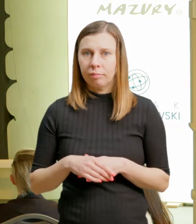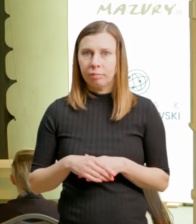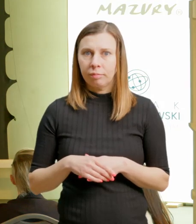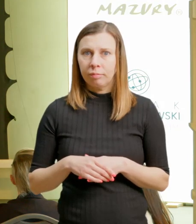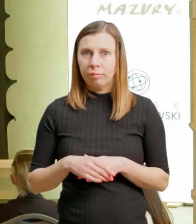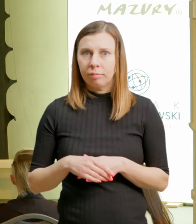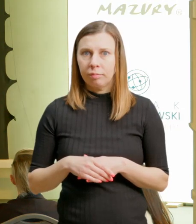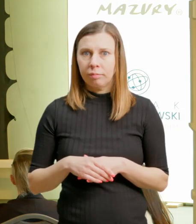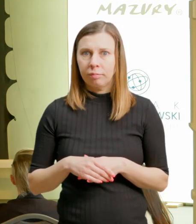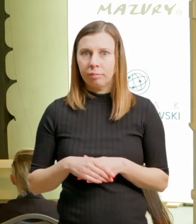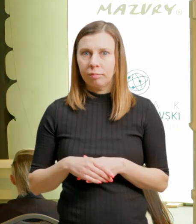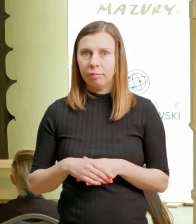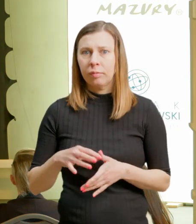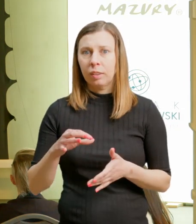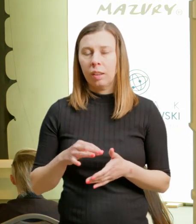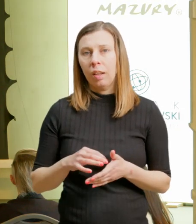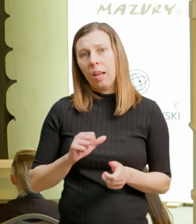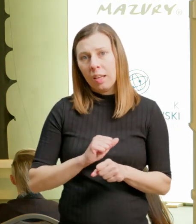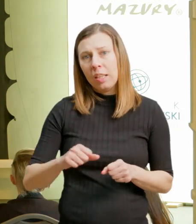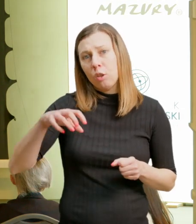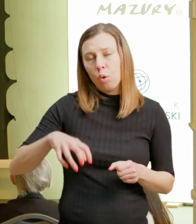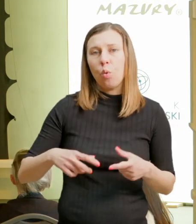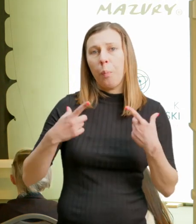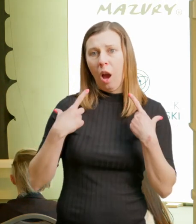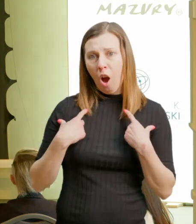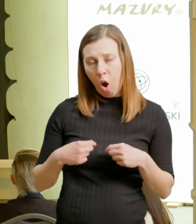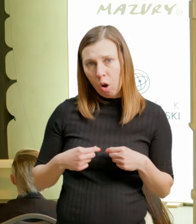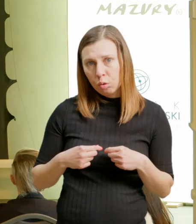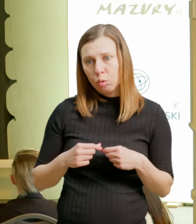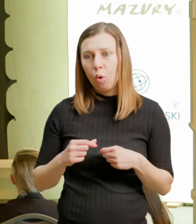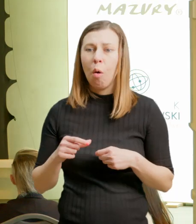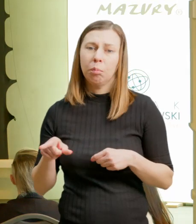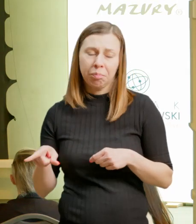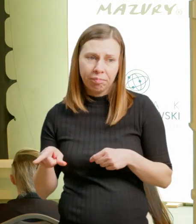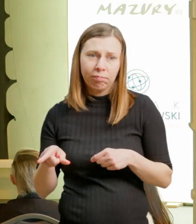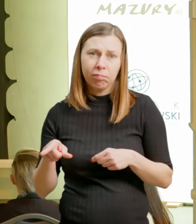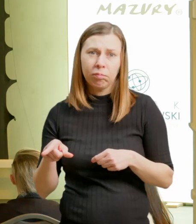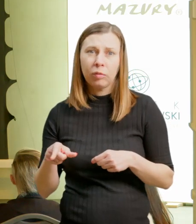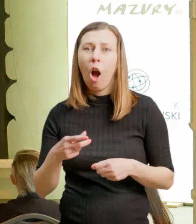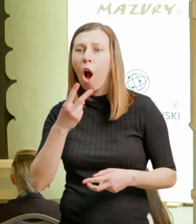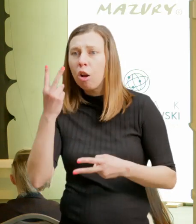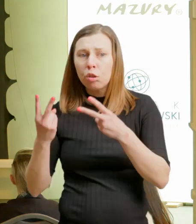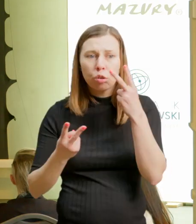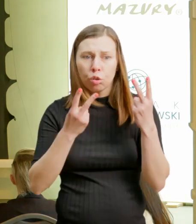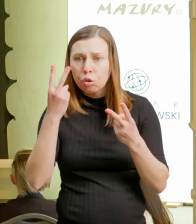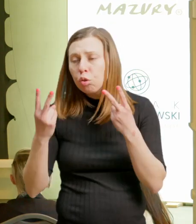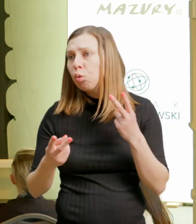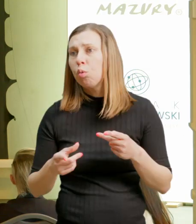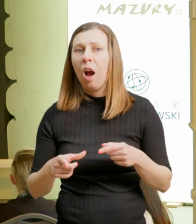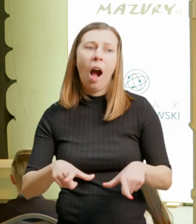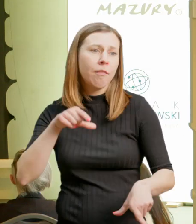się właśnie takimi motywami i wspiera te obiekty, które bardzo wyraźnie działają w działaniach,